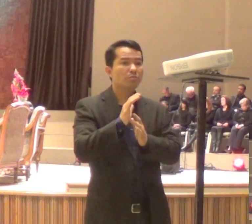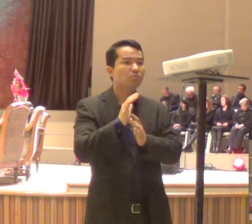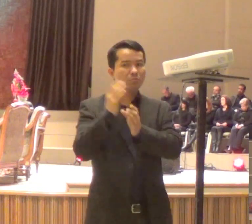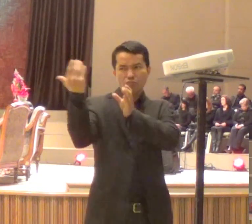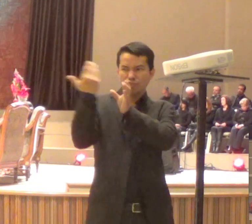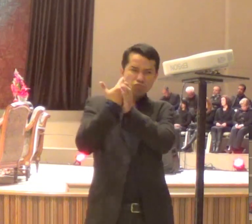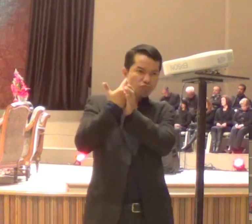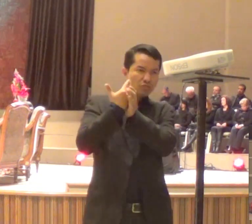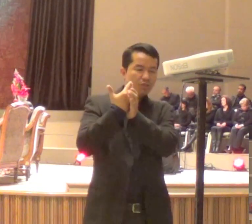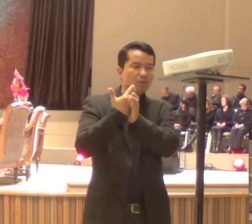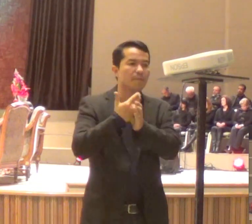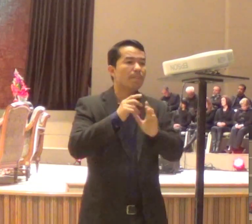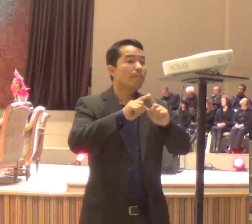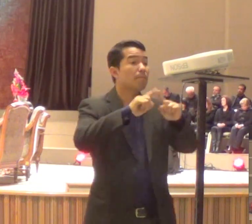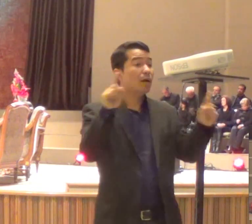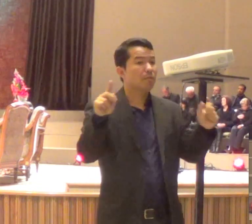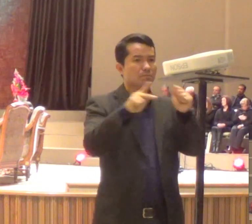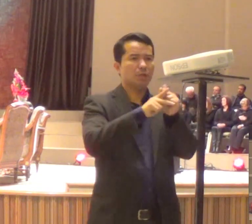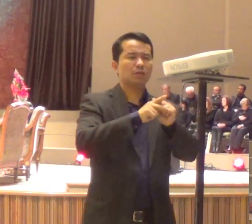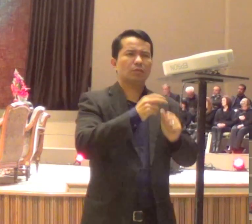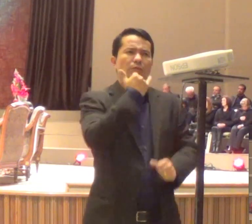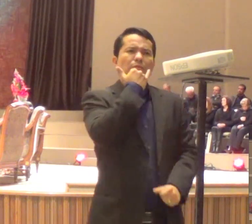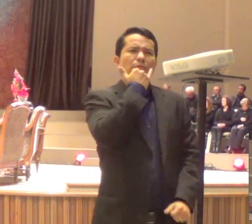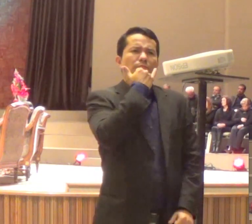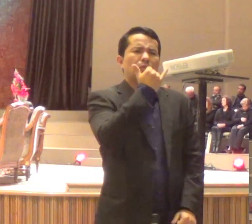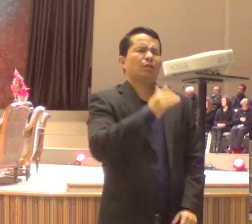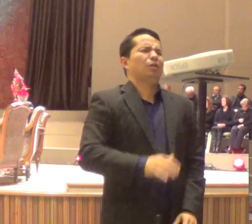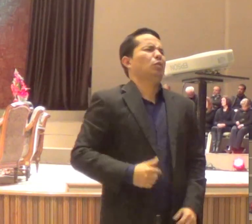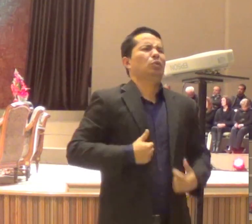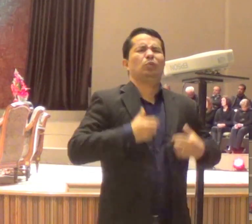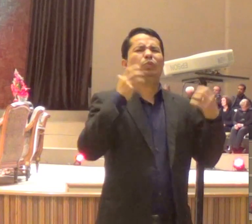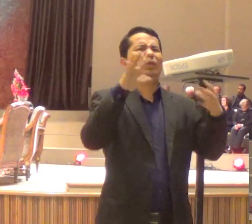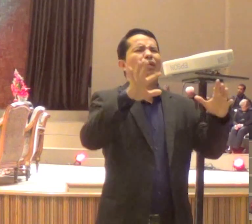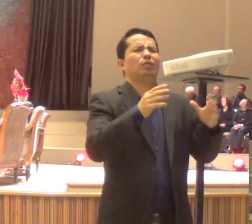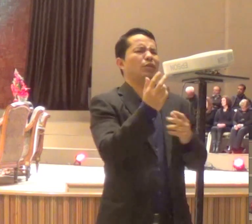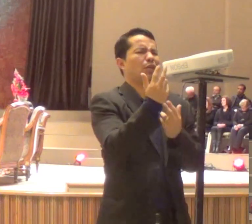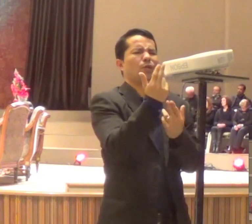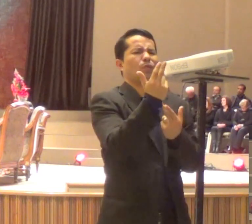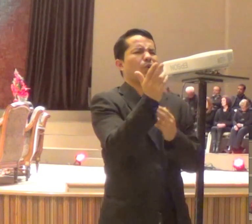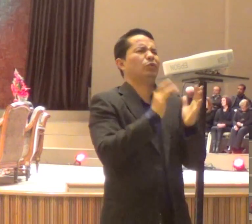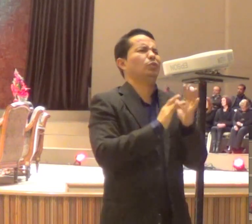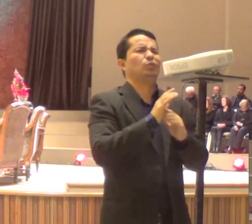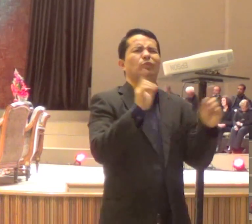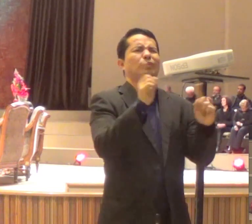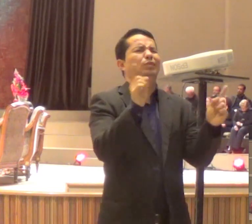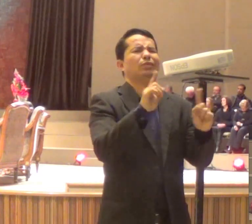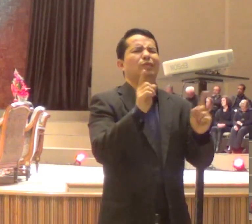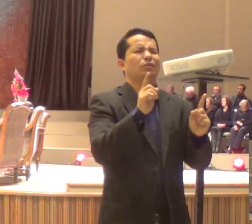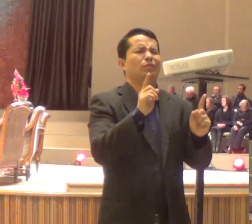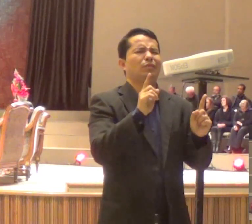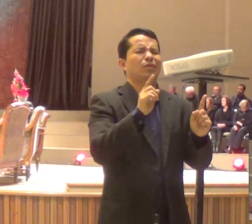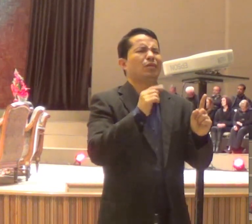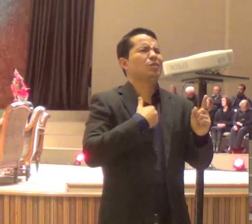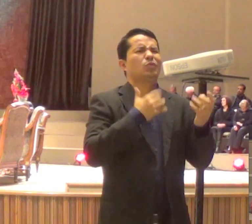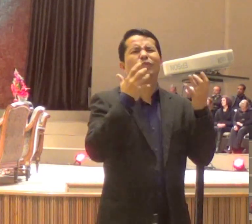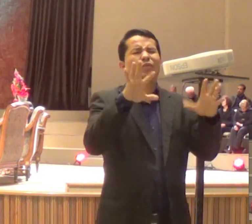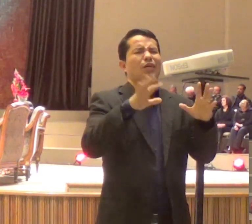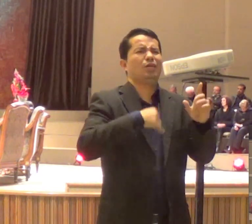e diz a tradição, diz a história, que ele diz assim, por favor, eu não tenho, o